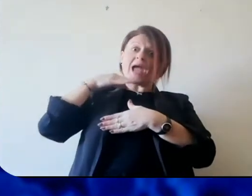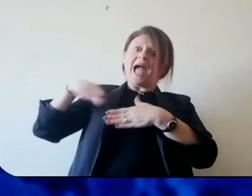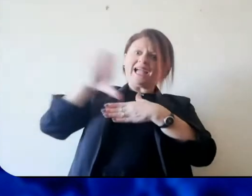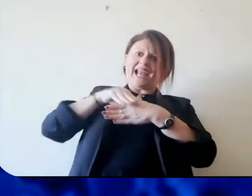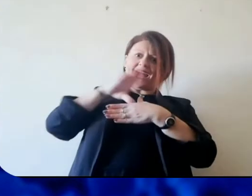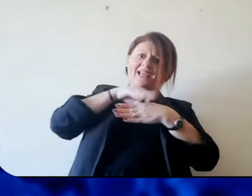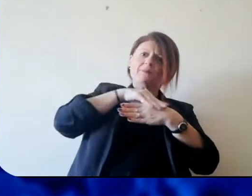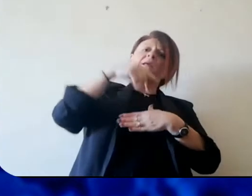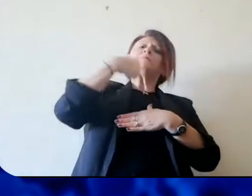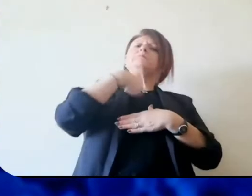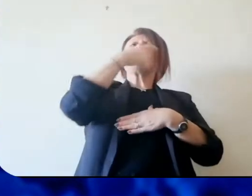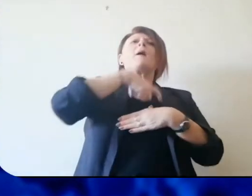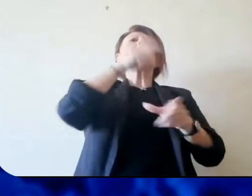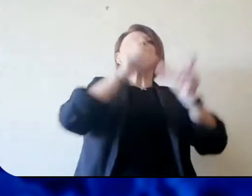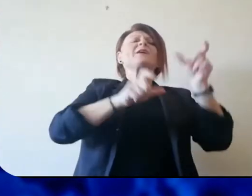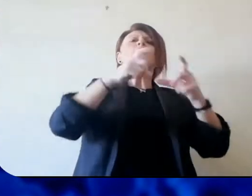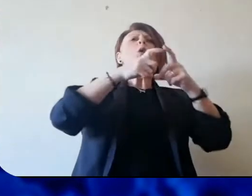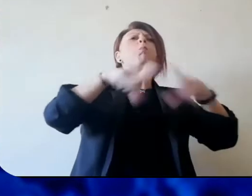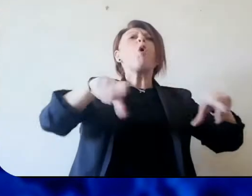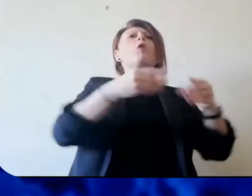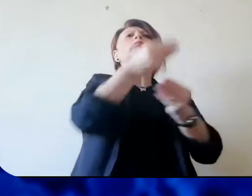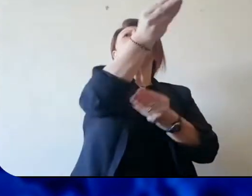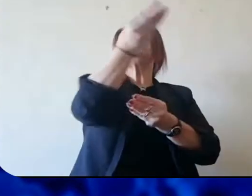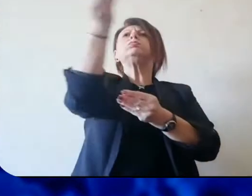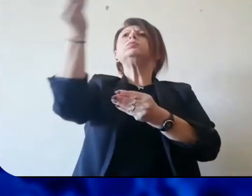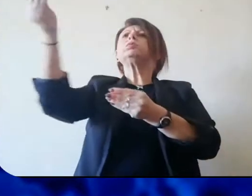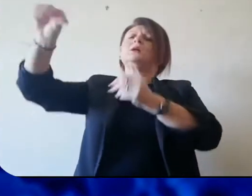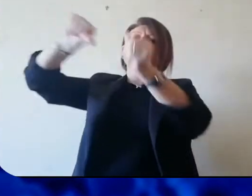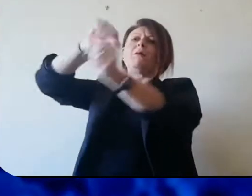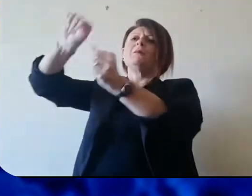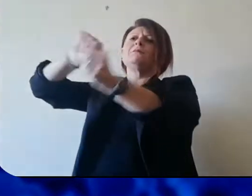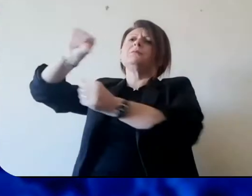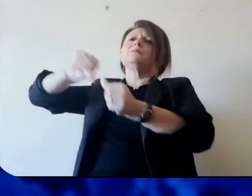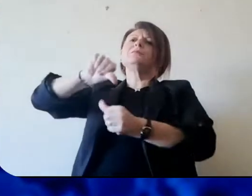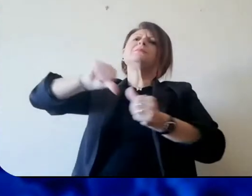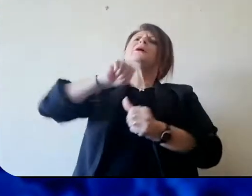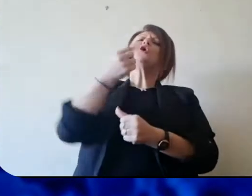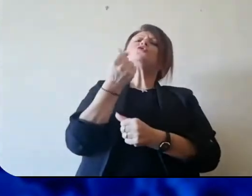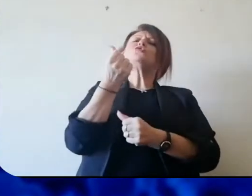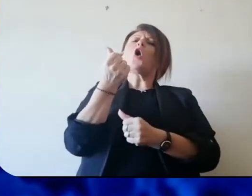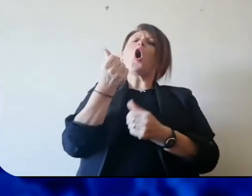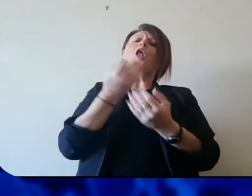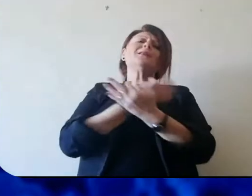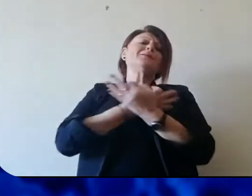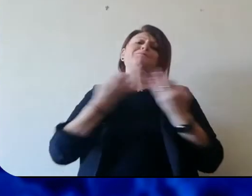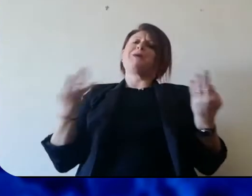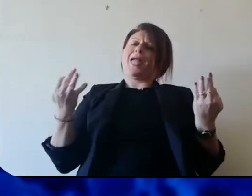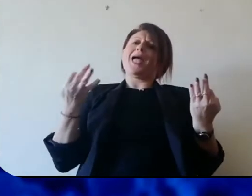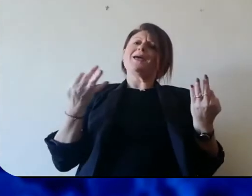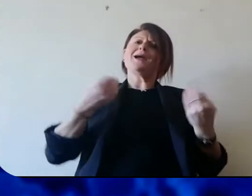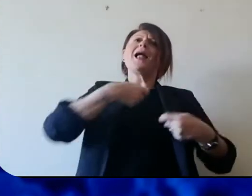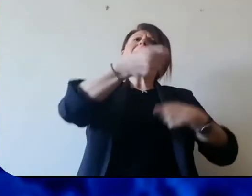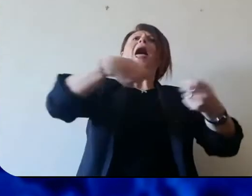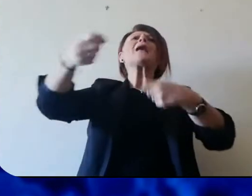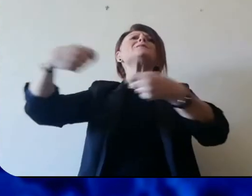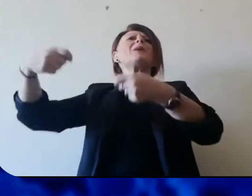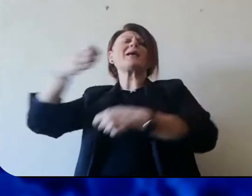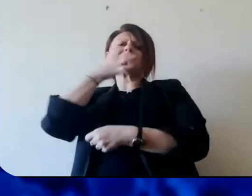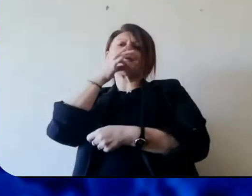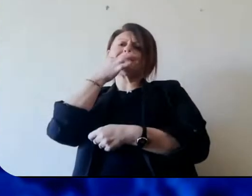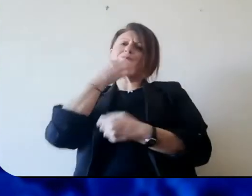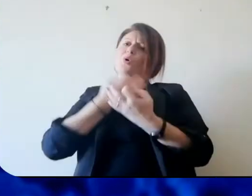potersi accreditare verso il Comune e con il buono spesa si può andare in qualunque tra questi locali, tra questi esercizi